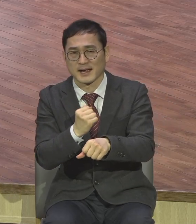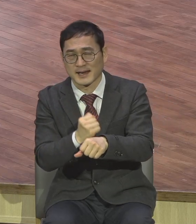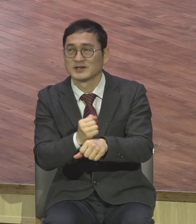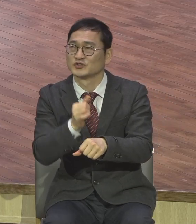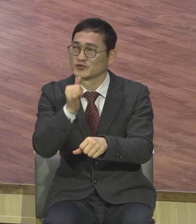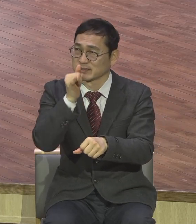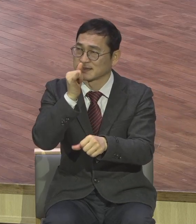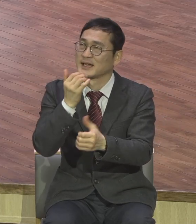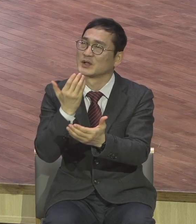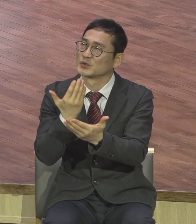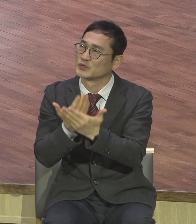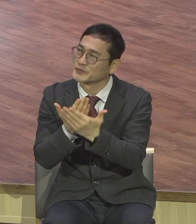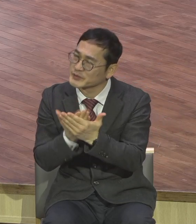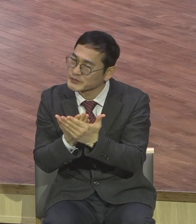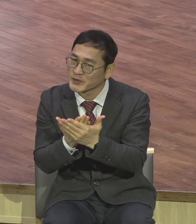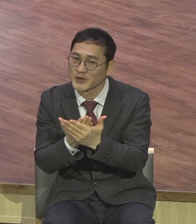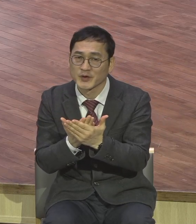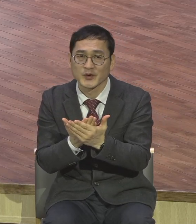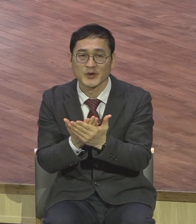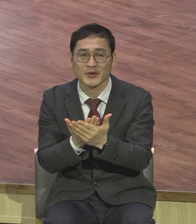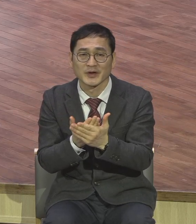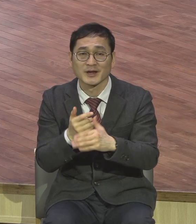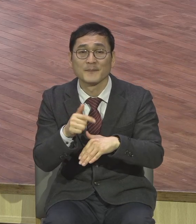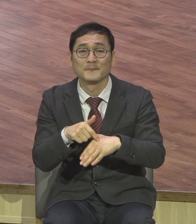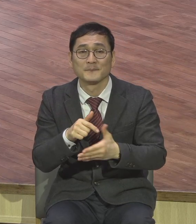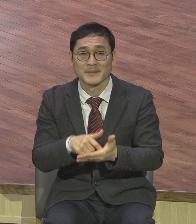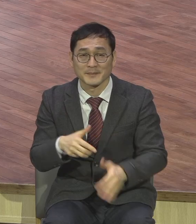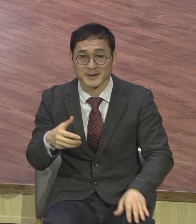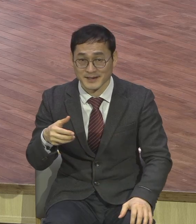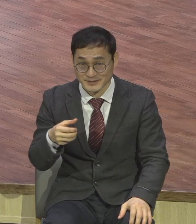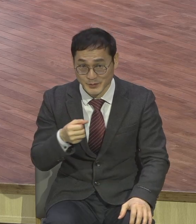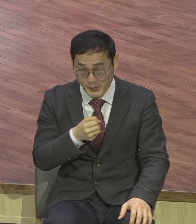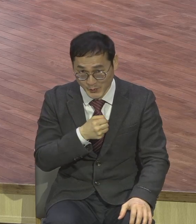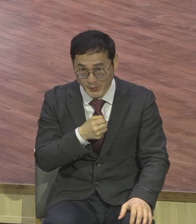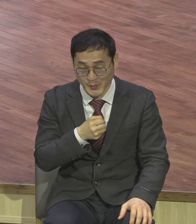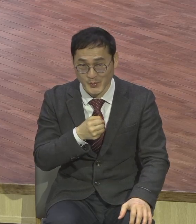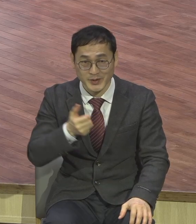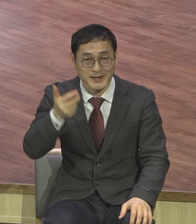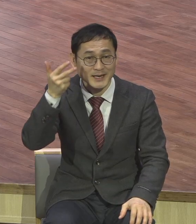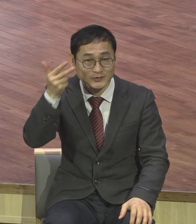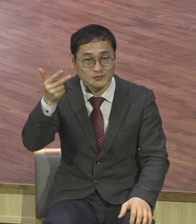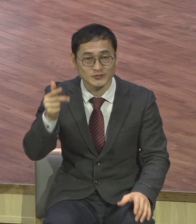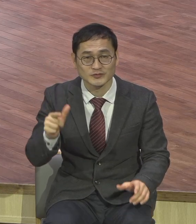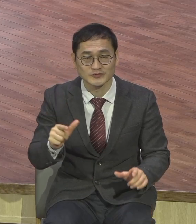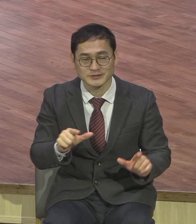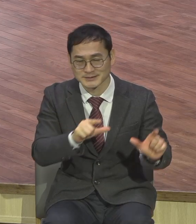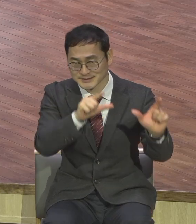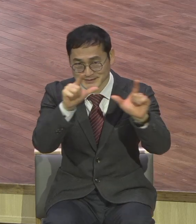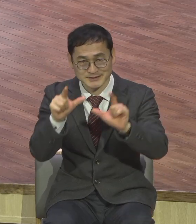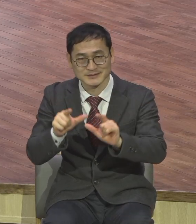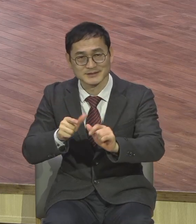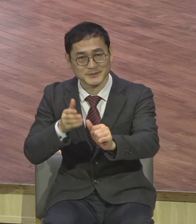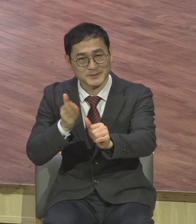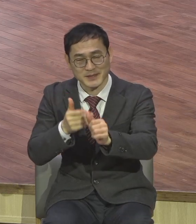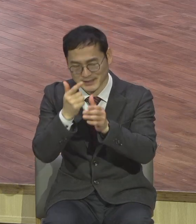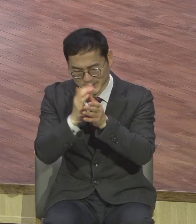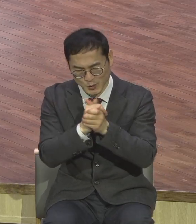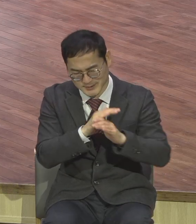되게 하야죠 없어서 그런 마음으로 여러분이 한 주간을 기도로 잘 준비하시기를 짐으로 축복합니다